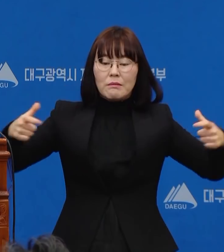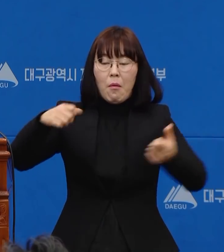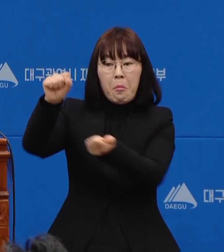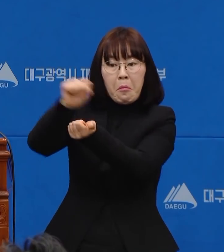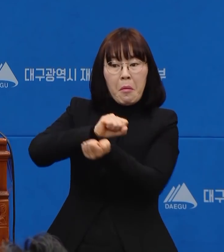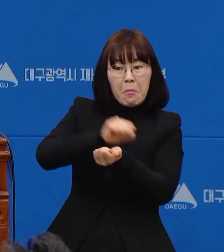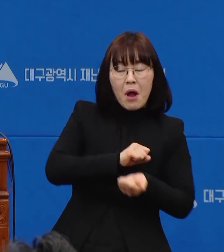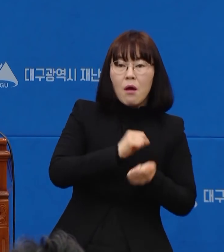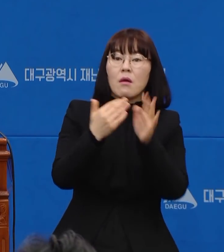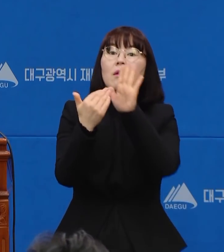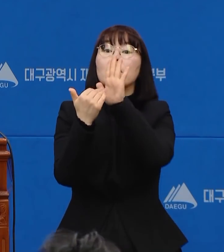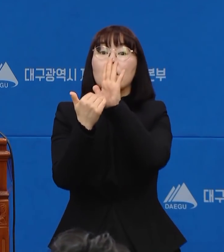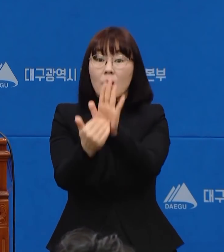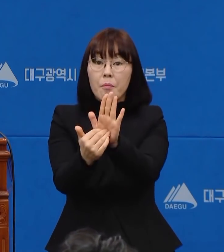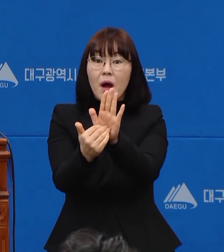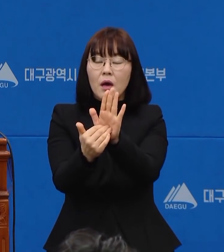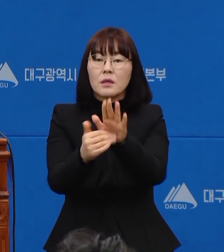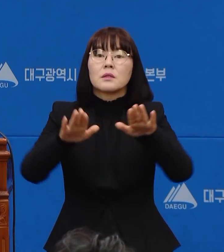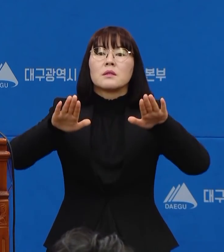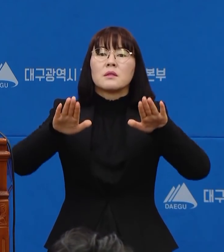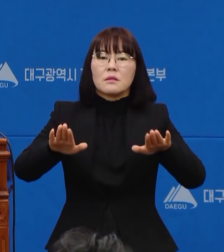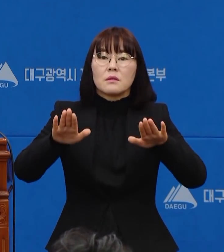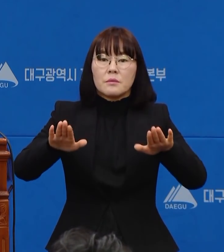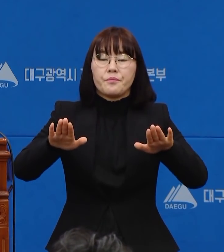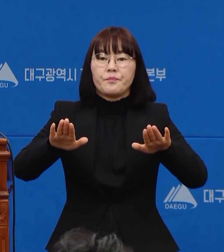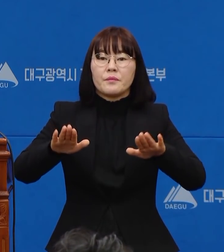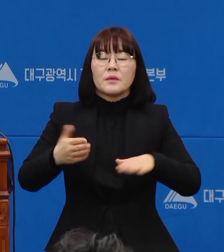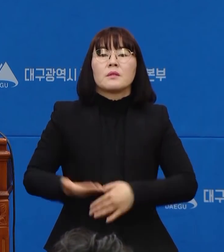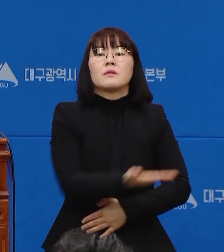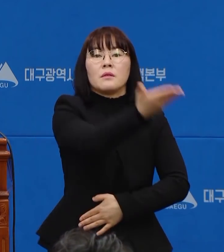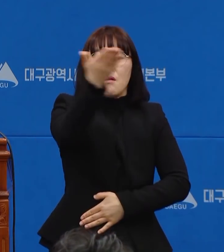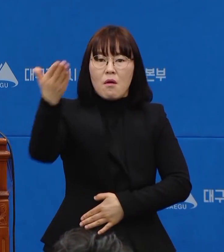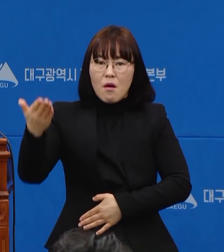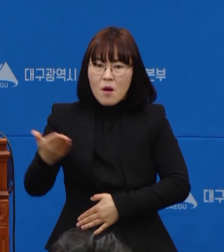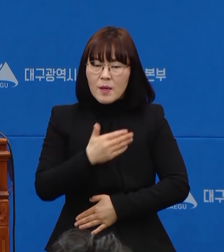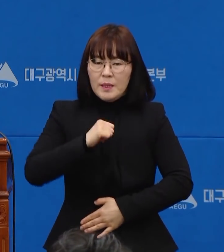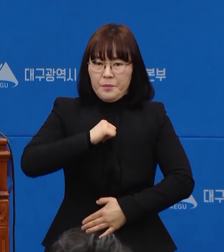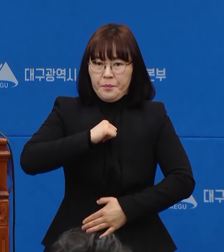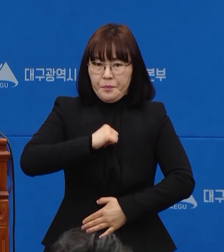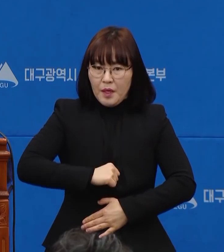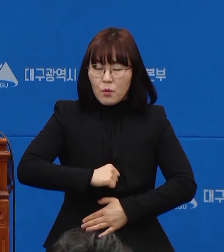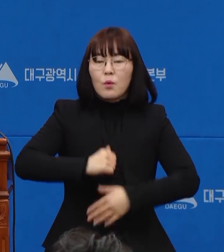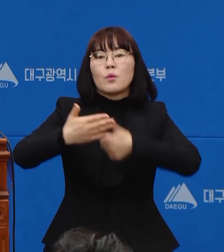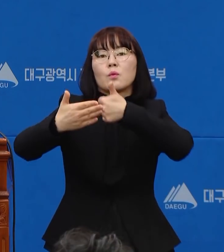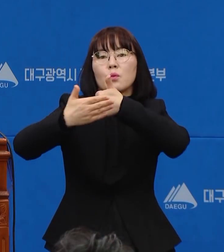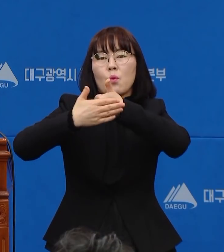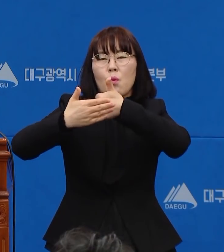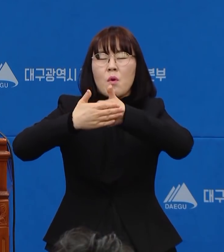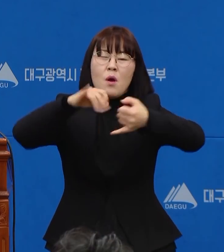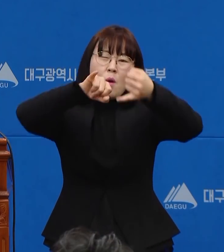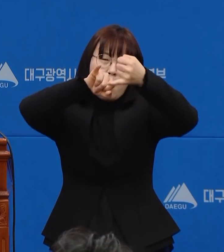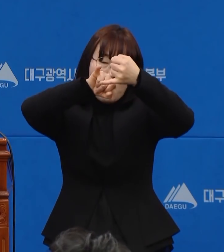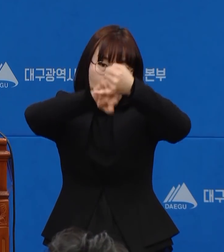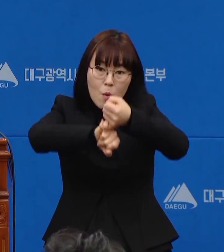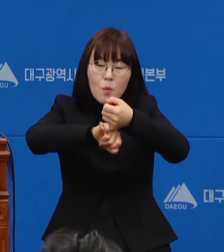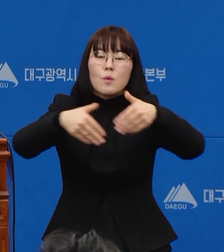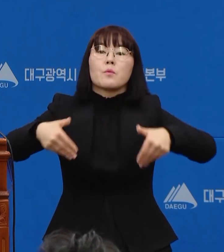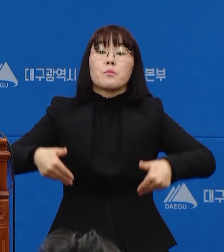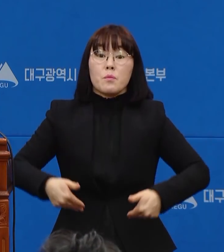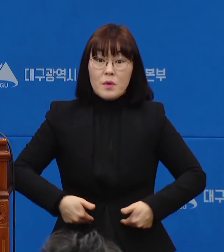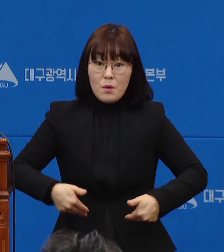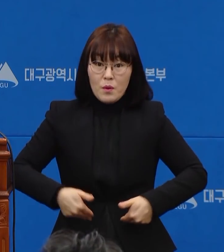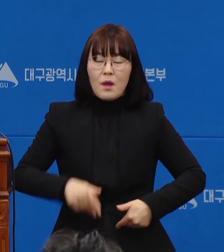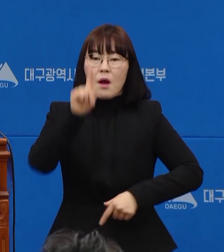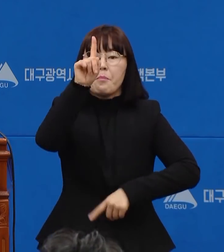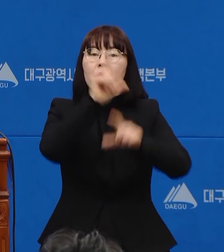확산이 되지 않기 위해서는 당분간 만이라도 시민 여러분의 인내와 협조가 절시하다는 점을